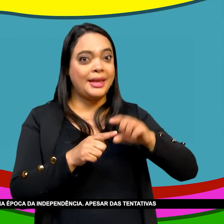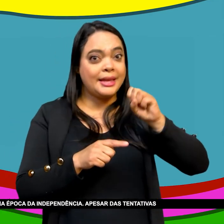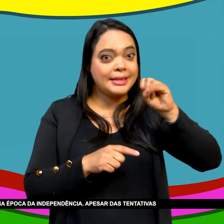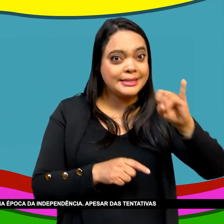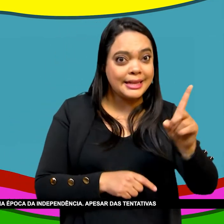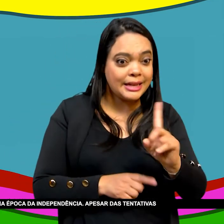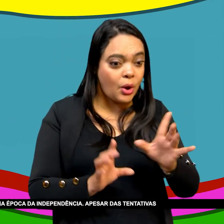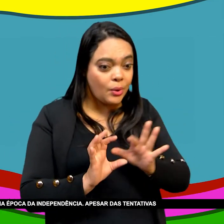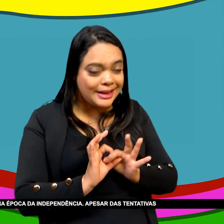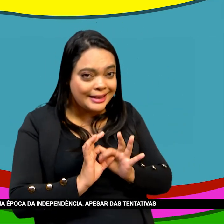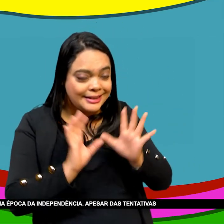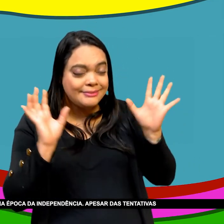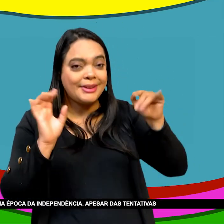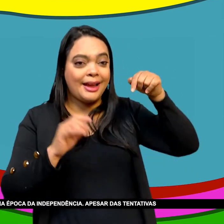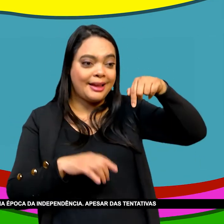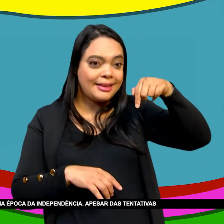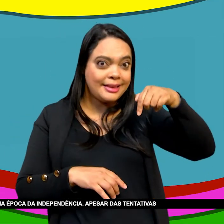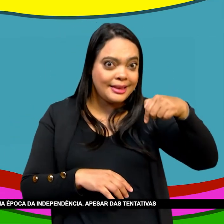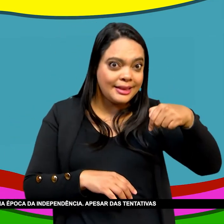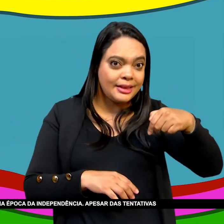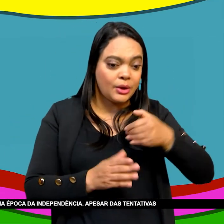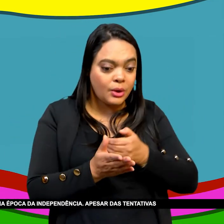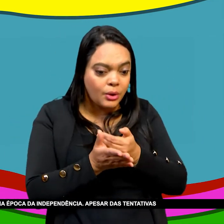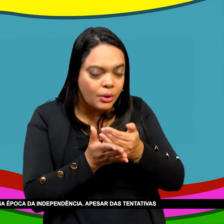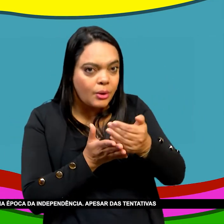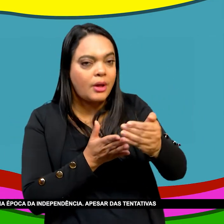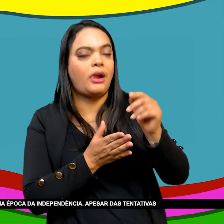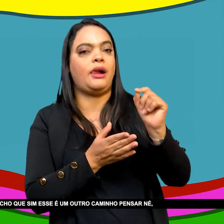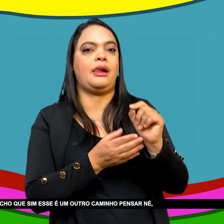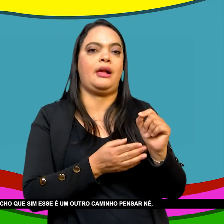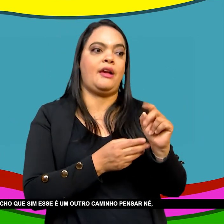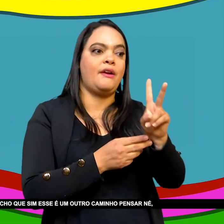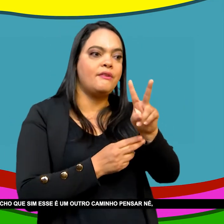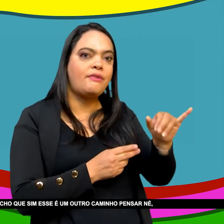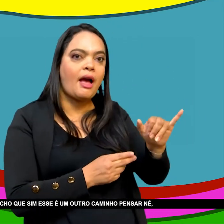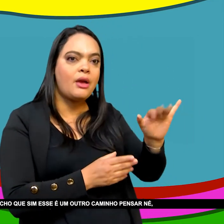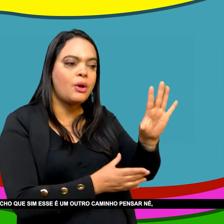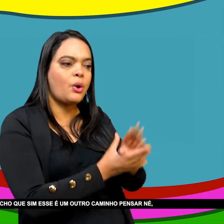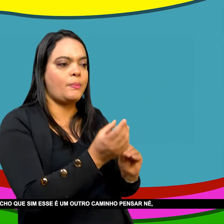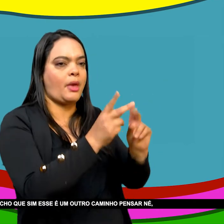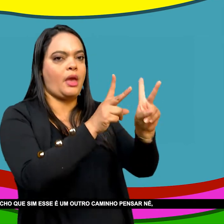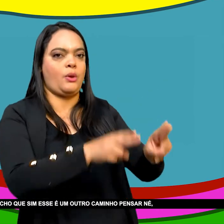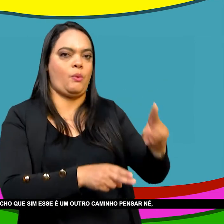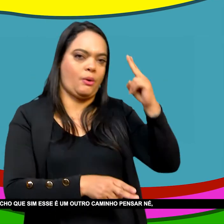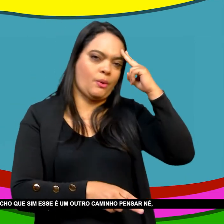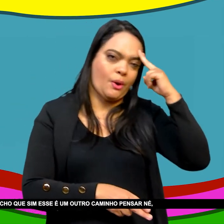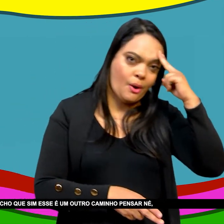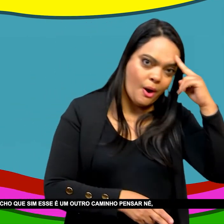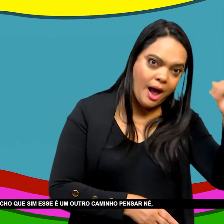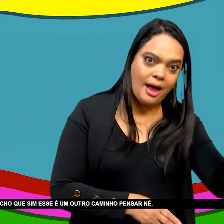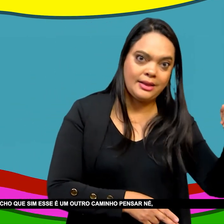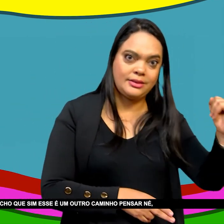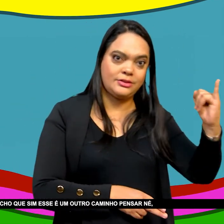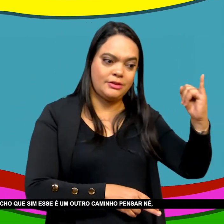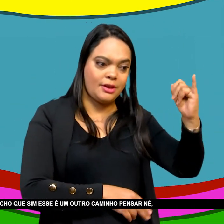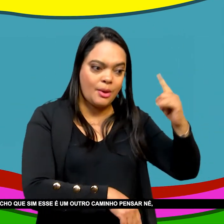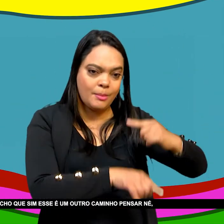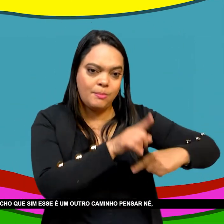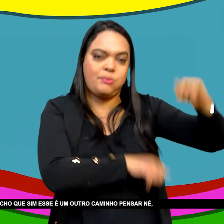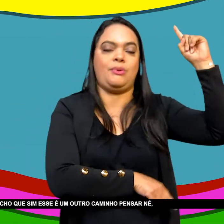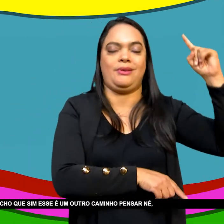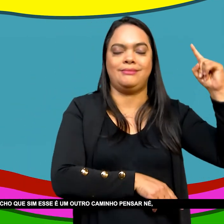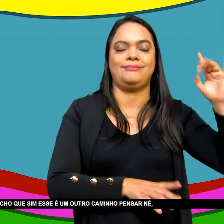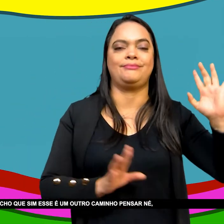brasileira Na época da independência Apesar das tentativas De camuflado Não dito De amaldiçoar E etc